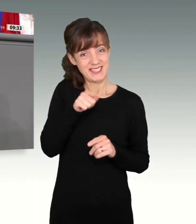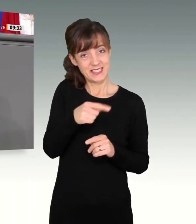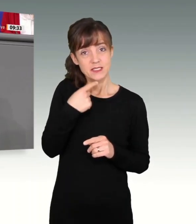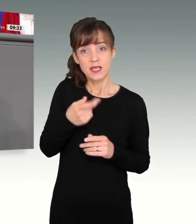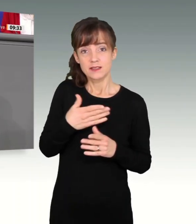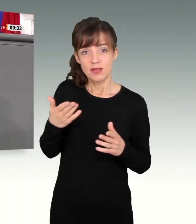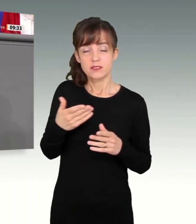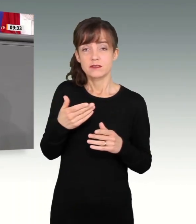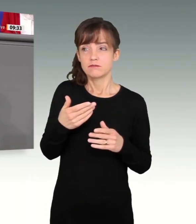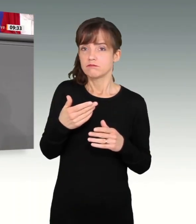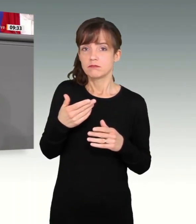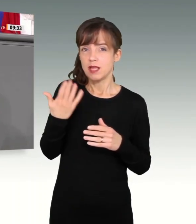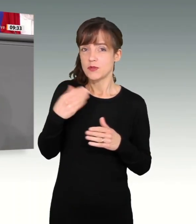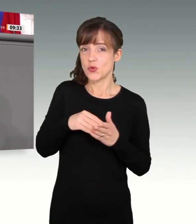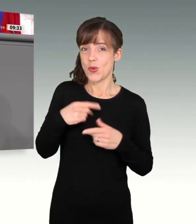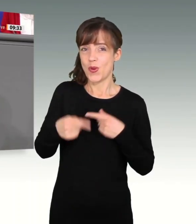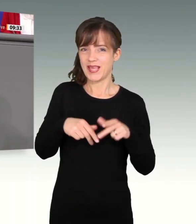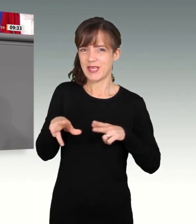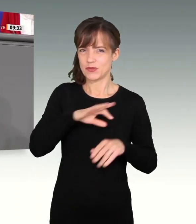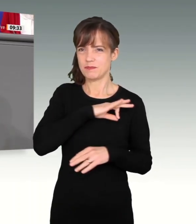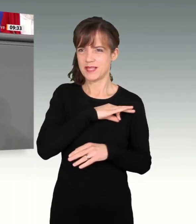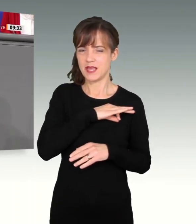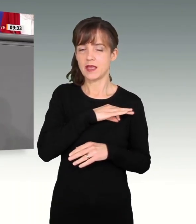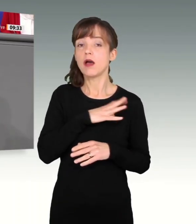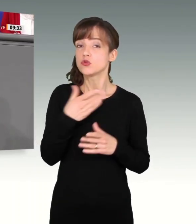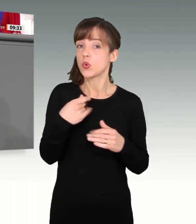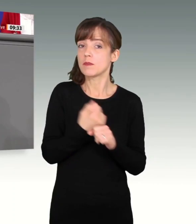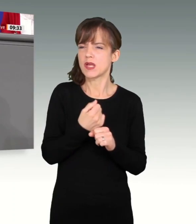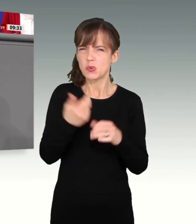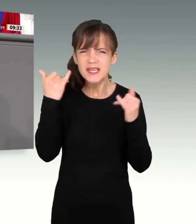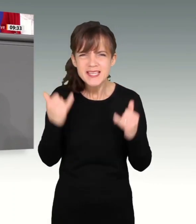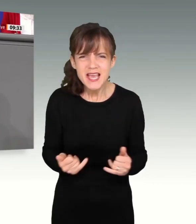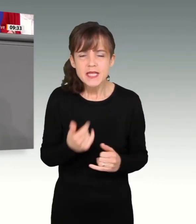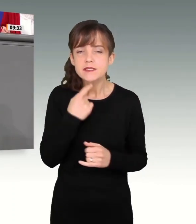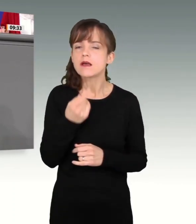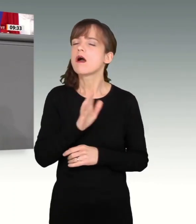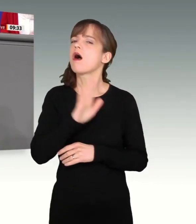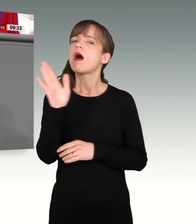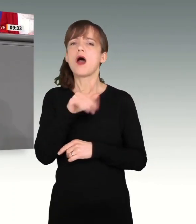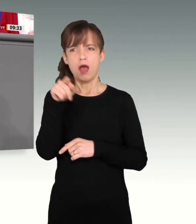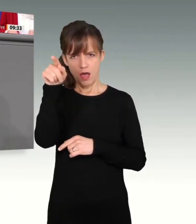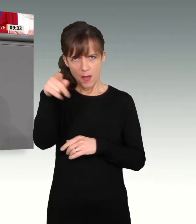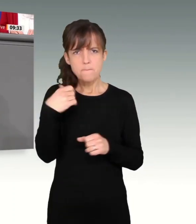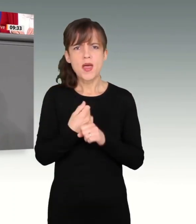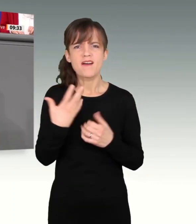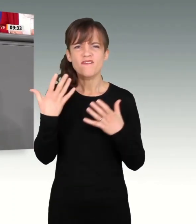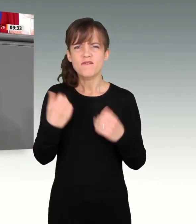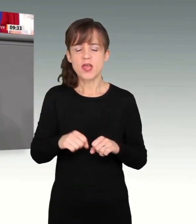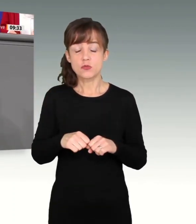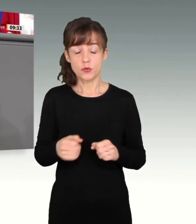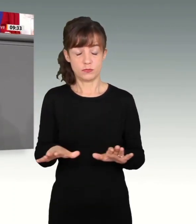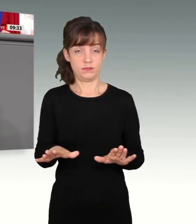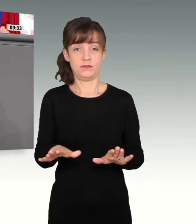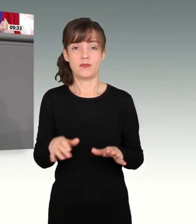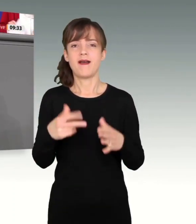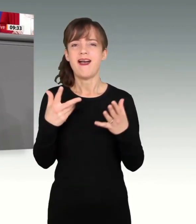Regierungspartei mitgetragen. Und nun reden Sie demonstrativ stabilitätspolitisch vom Verfassungsbruch. Welchen Unterschied schon acht